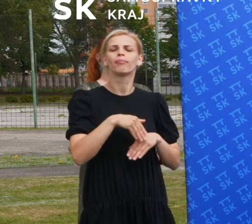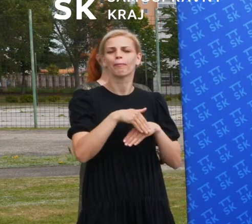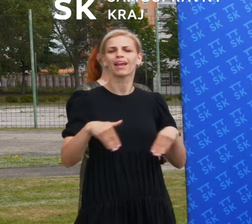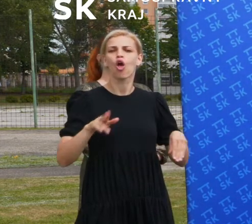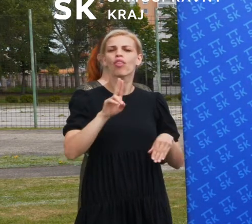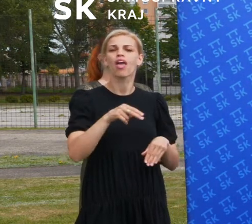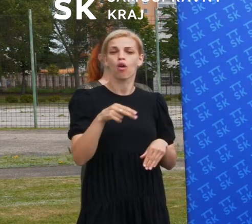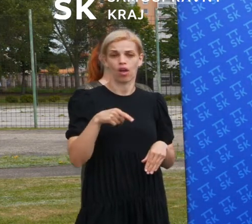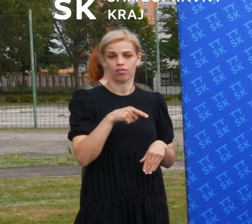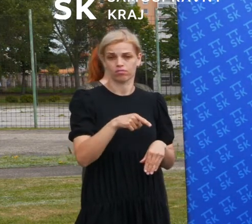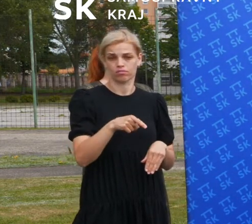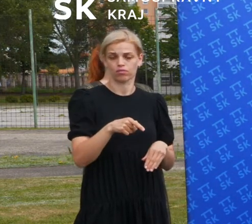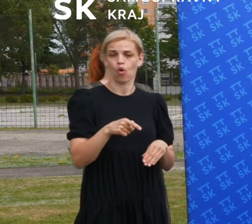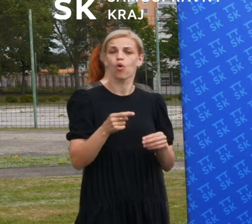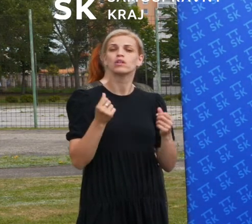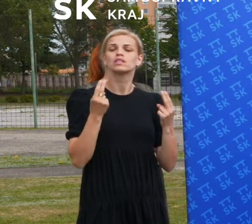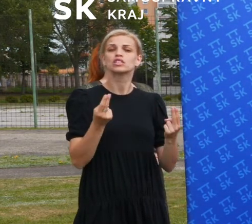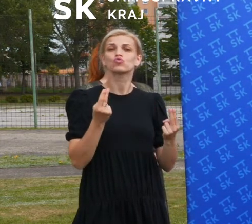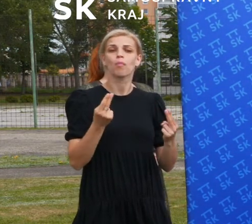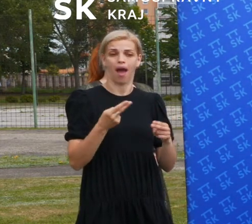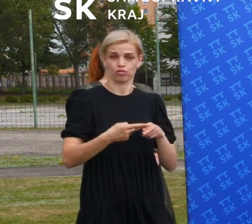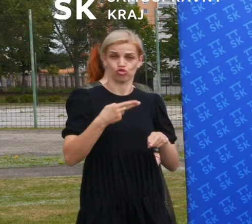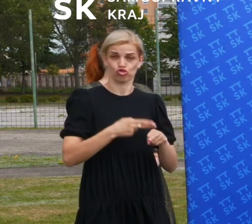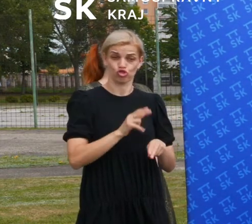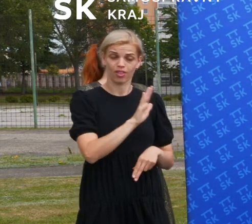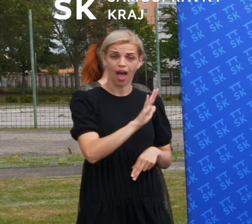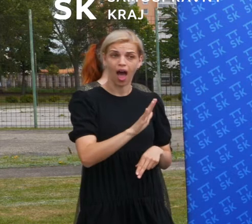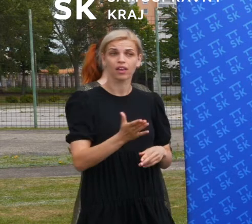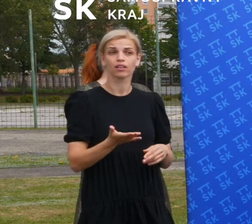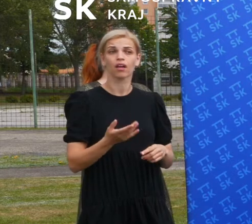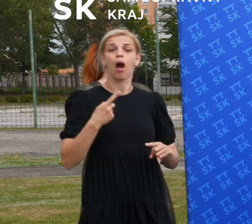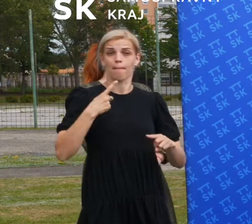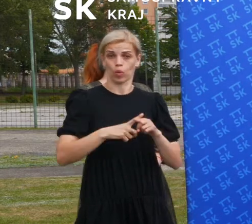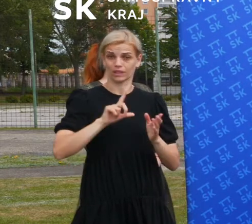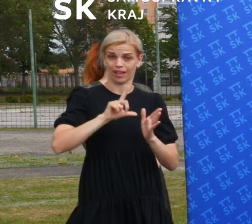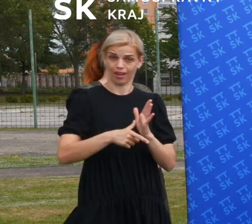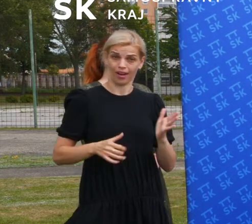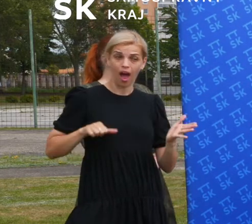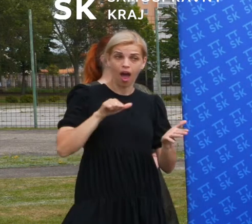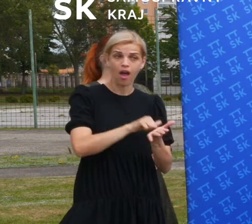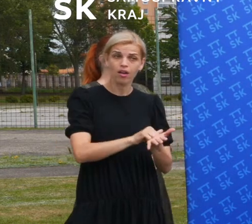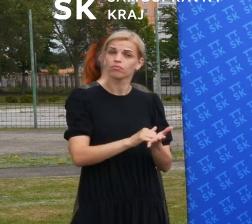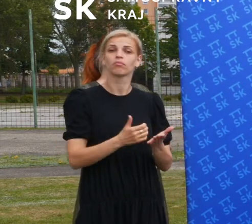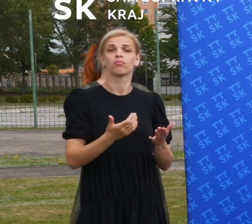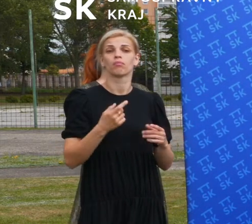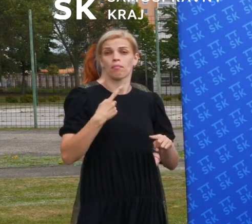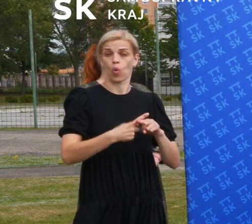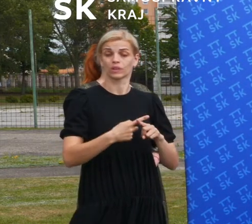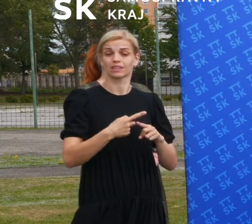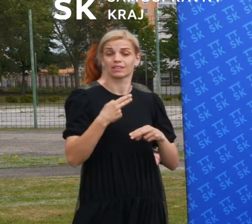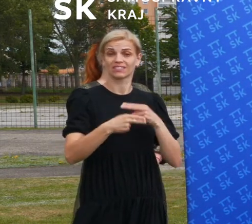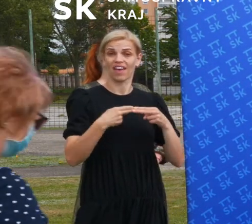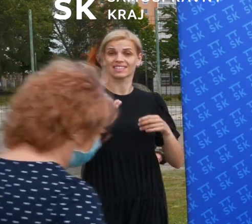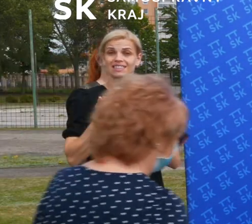suma. To financovanie je do štátu, zrejme sa kde podievať kraj a aj nejakým spôsobom Slovensky zazladovajú